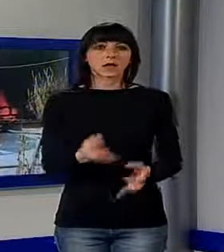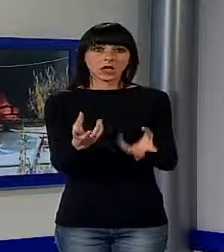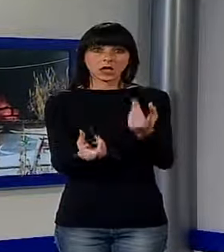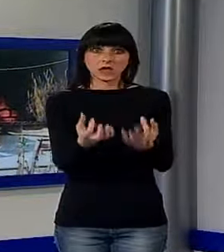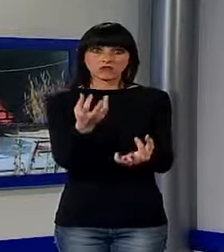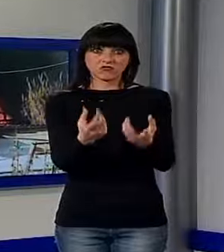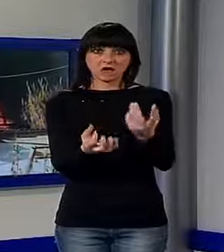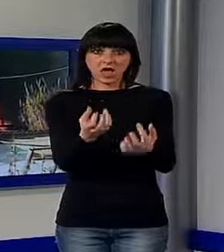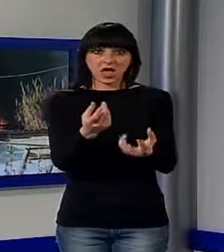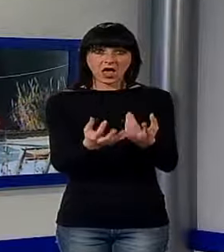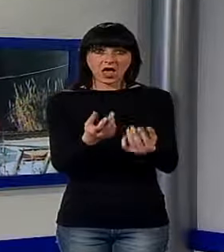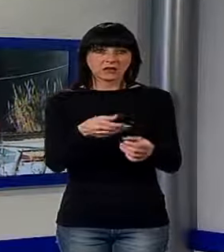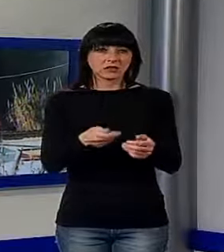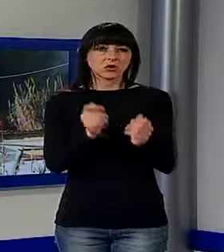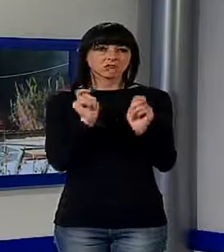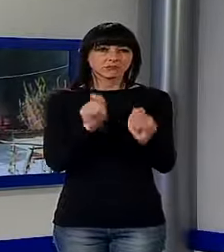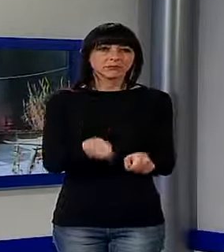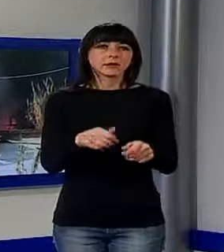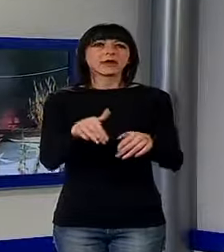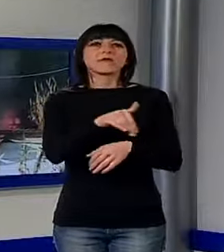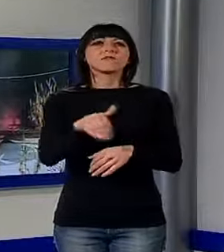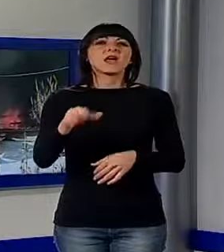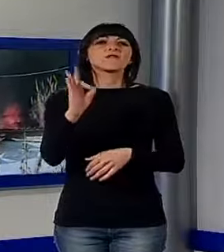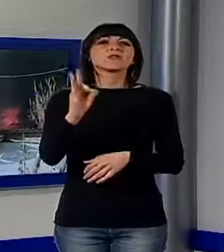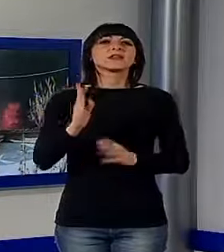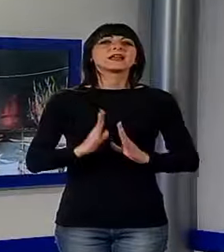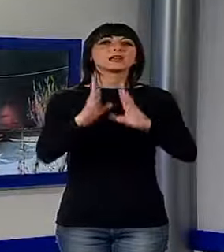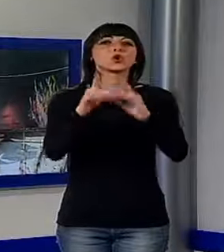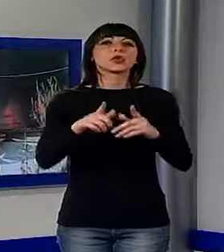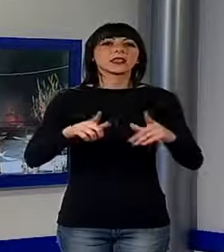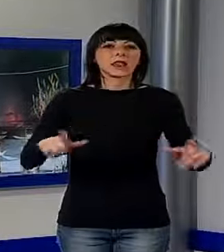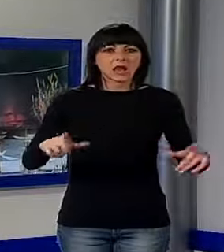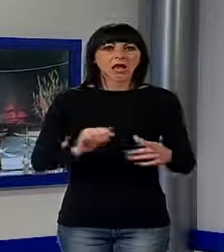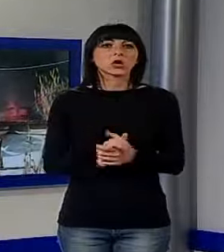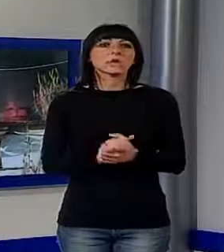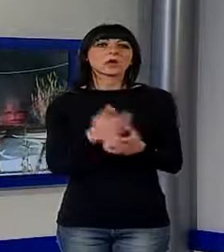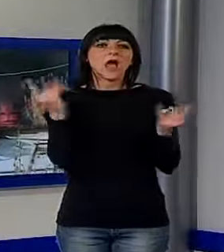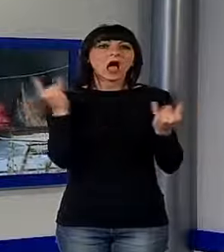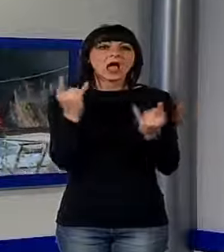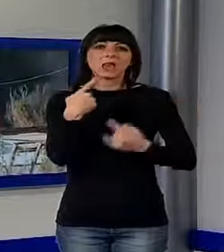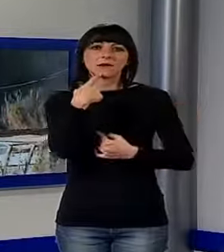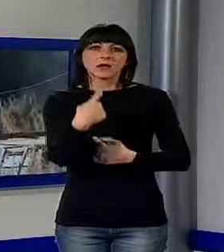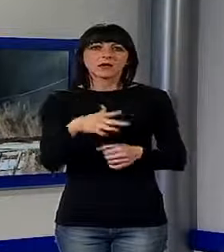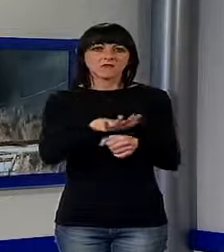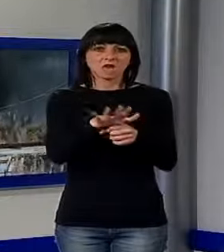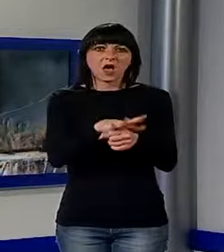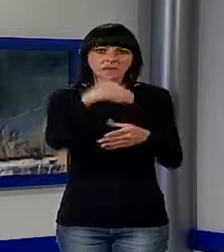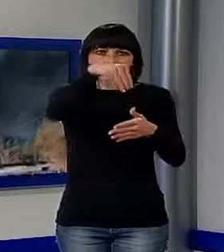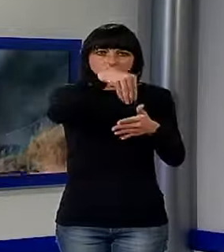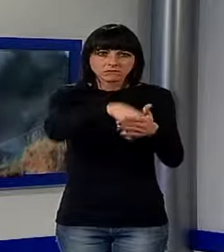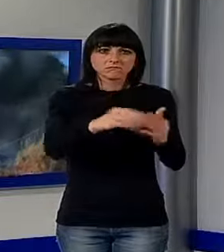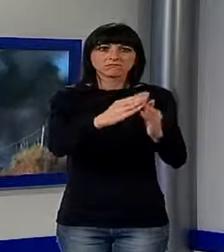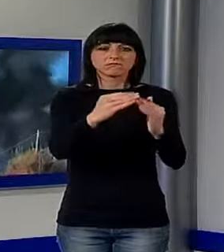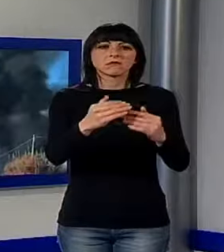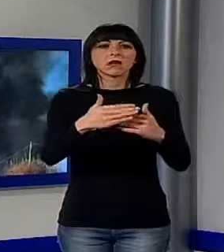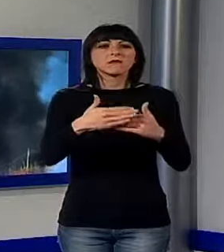si è sviluppato in via della Fontanella a Torre del Lago nel primo pomeriggio di martedì. L'allarme l'ha dato una delle famiglie che risiede